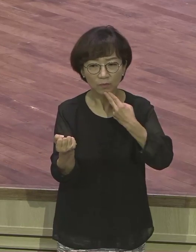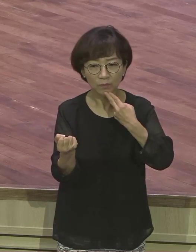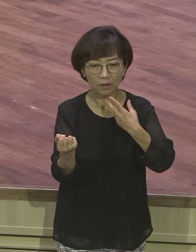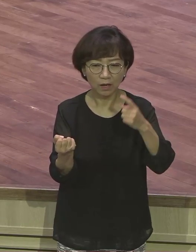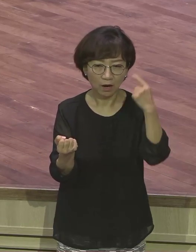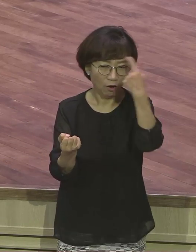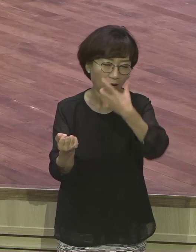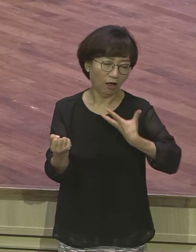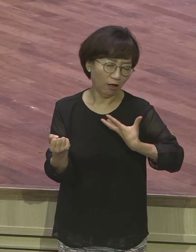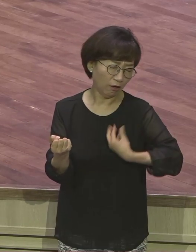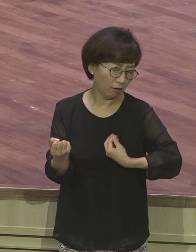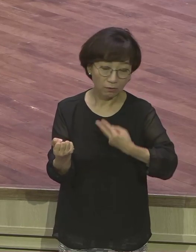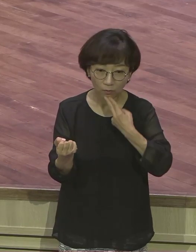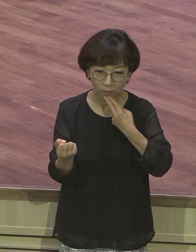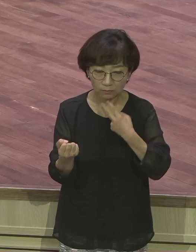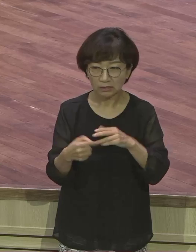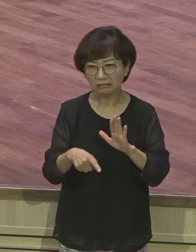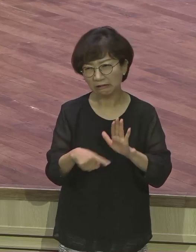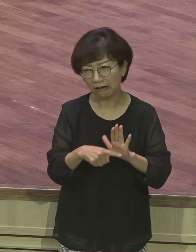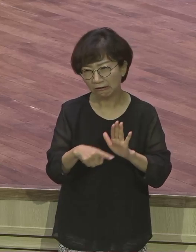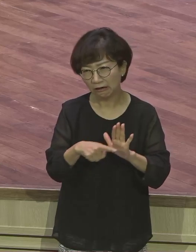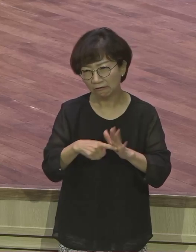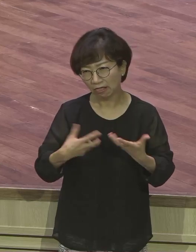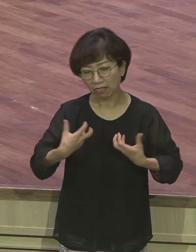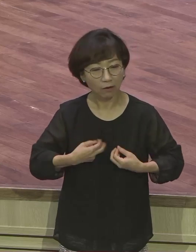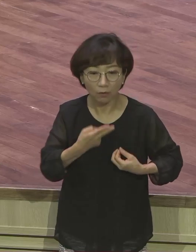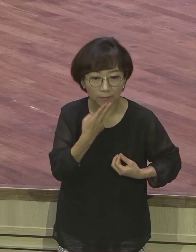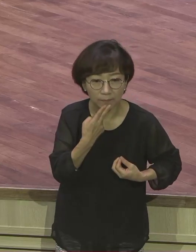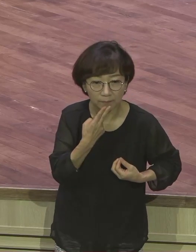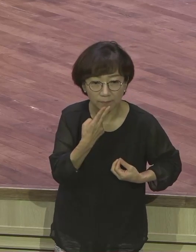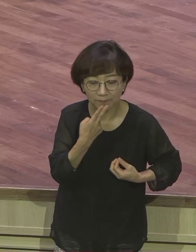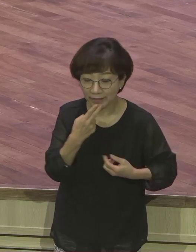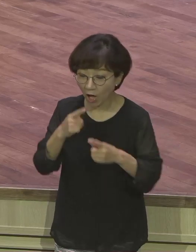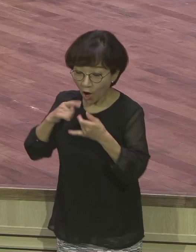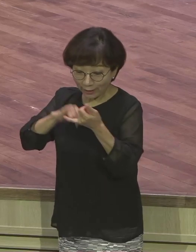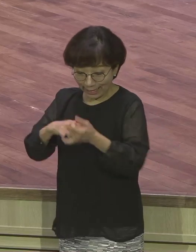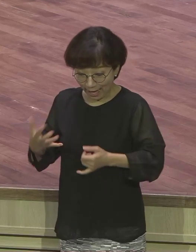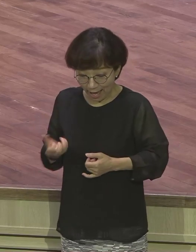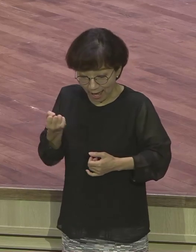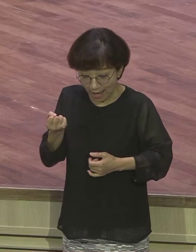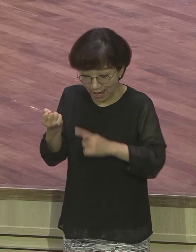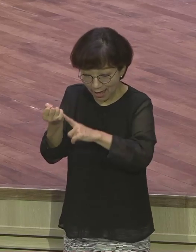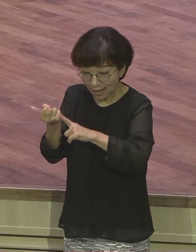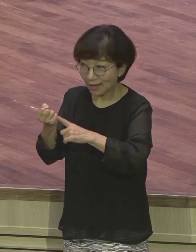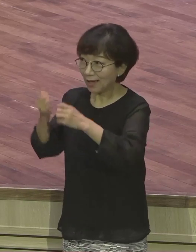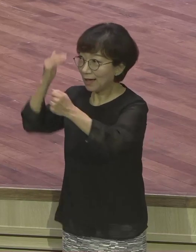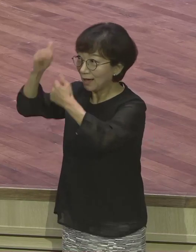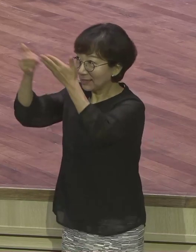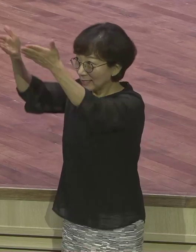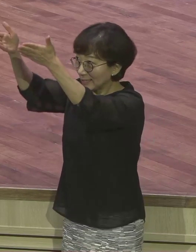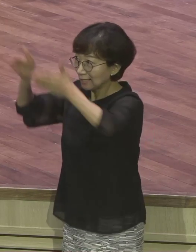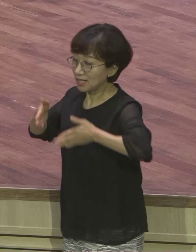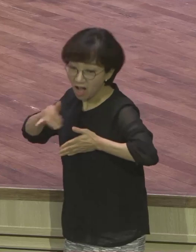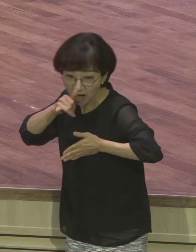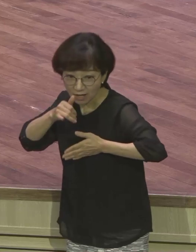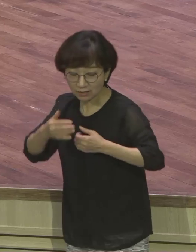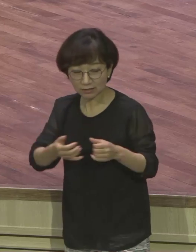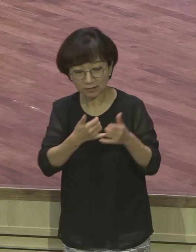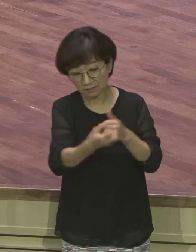부정적인 말을 하지 않습니다. 은약을 가진 사람은 하나님과 이명가가 있기 때문에 전혀 사람 반응에 대해서 영향받지